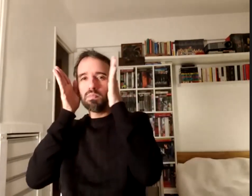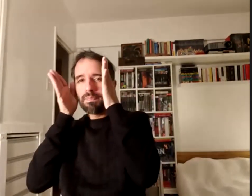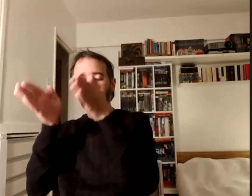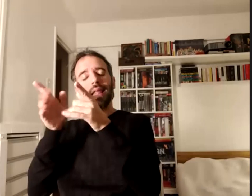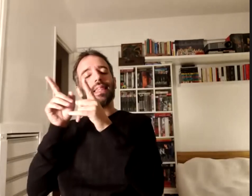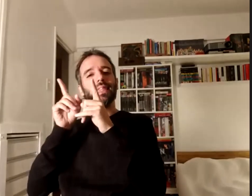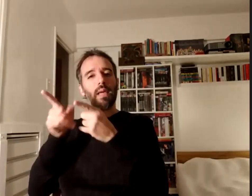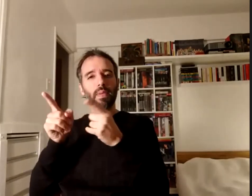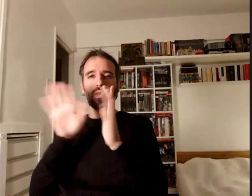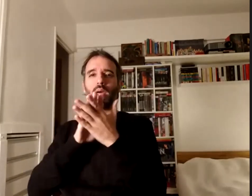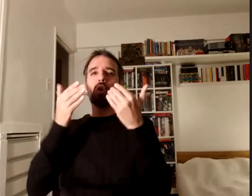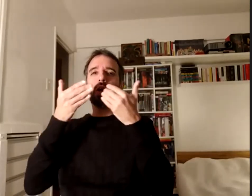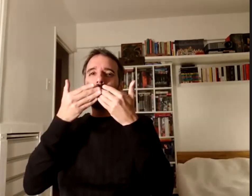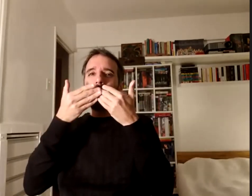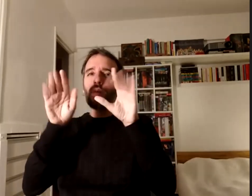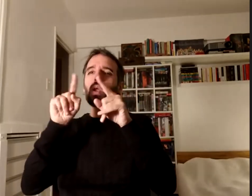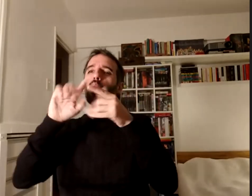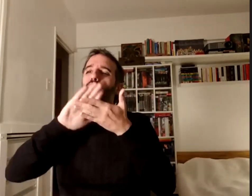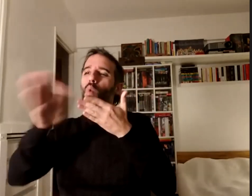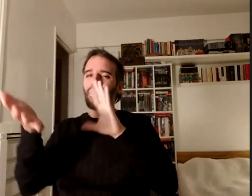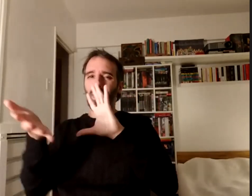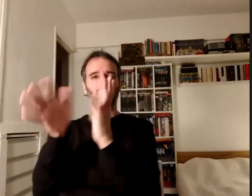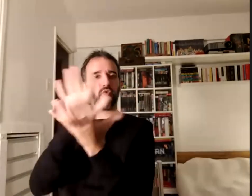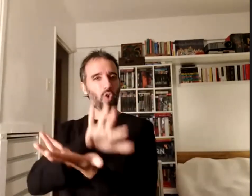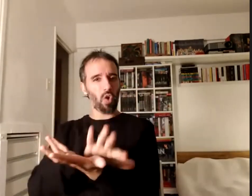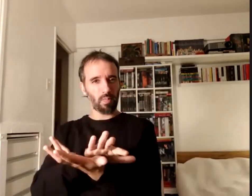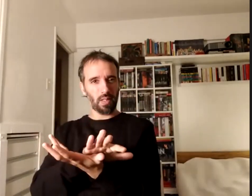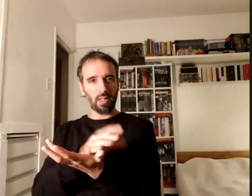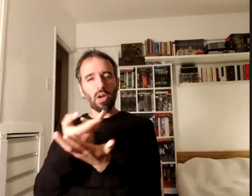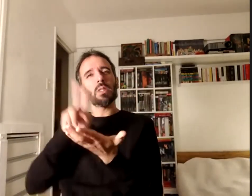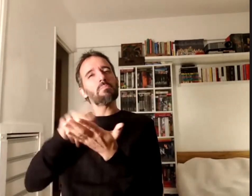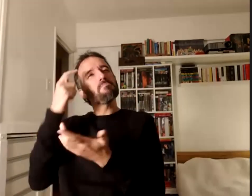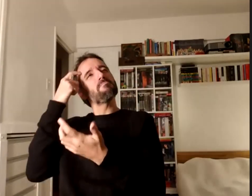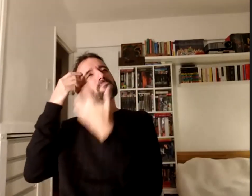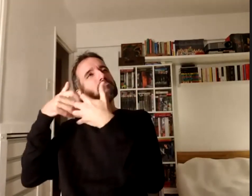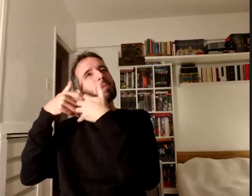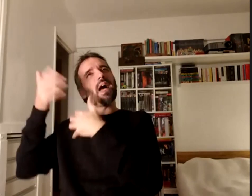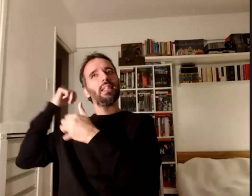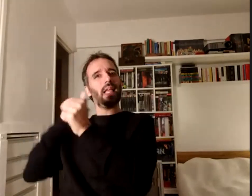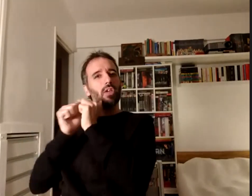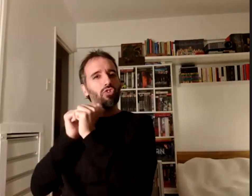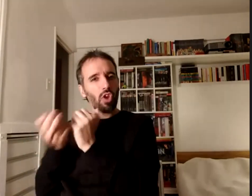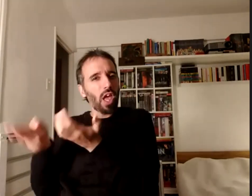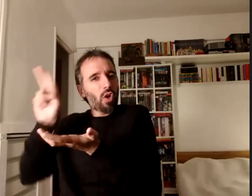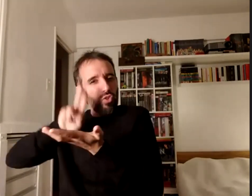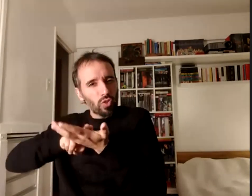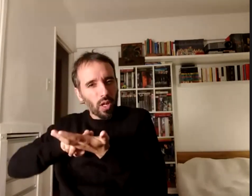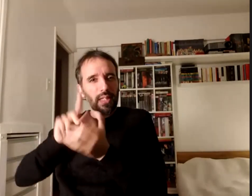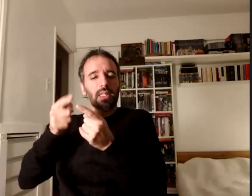nuevas miradas nos está haciendo releer procesos históricos nos está haciendo releer no sólo